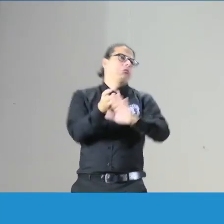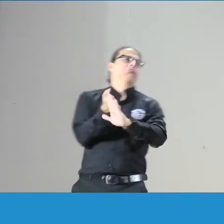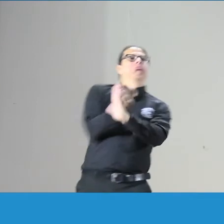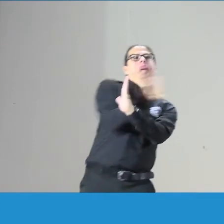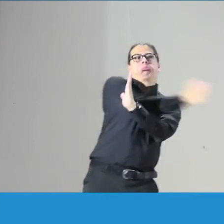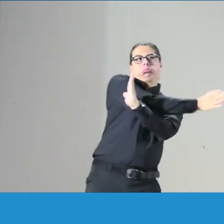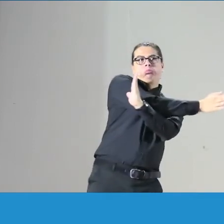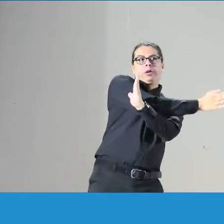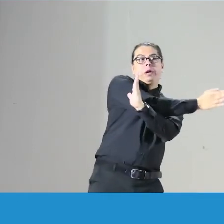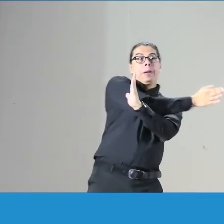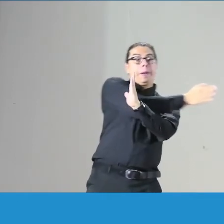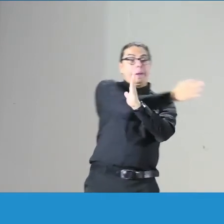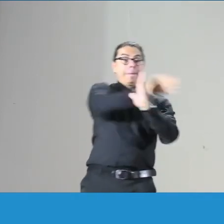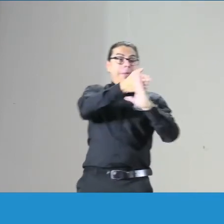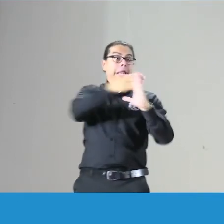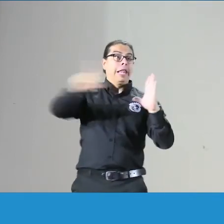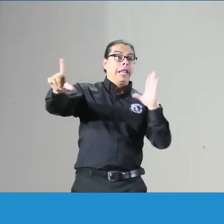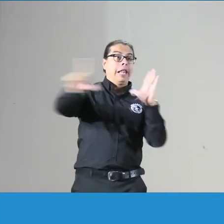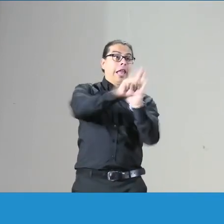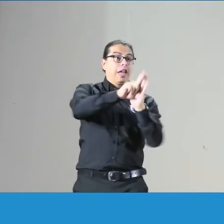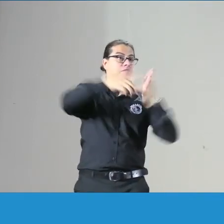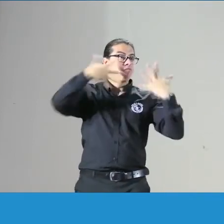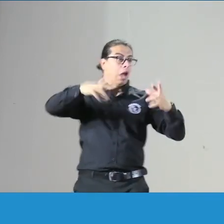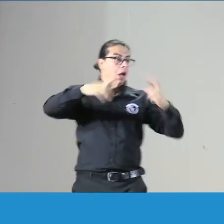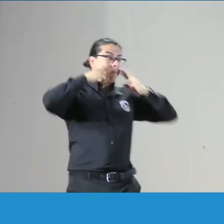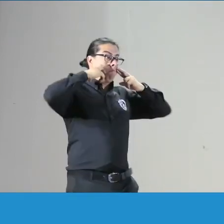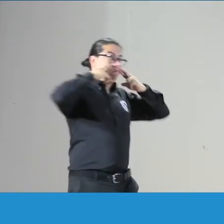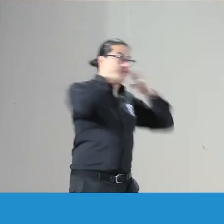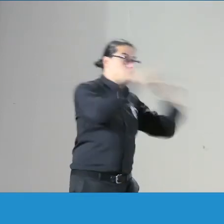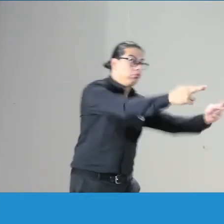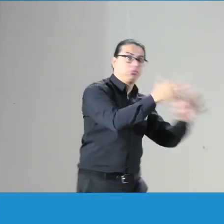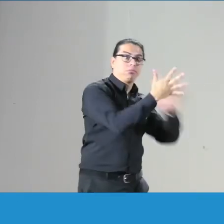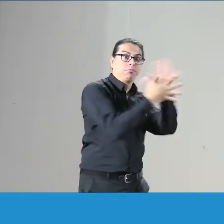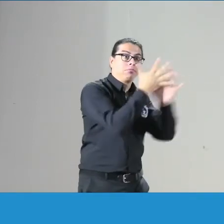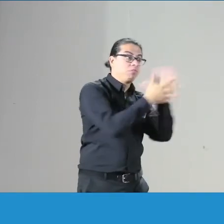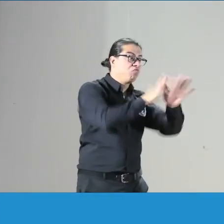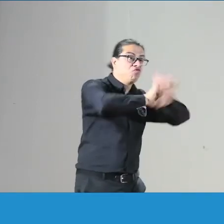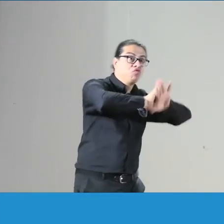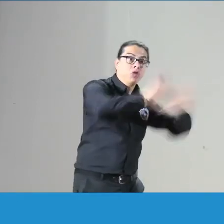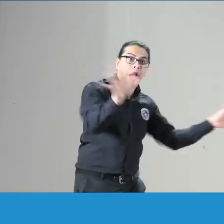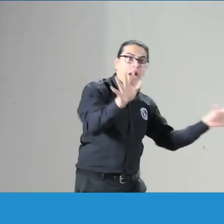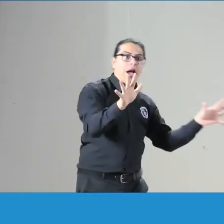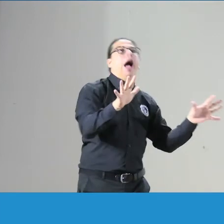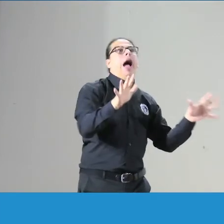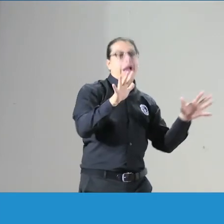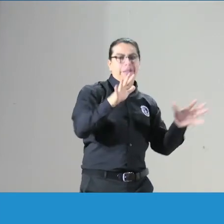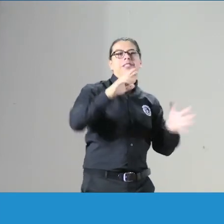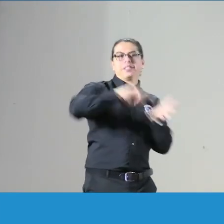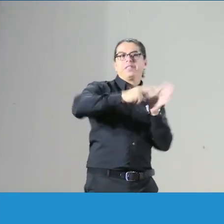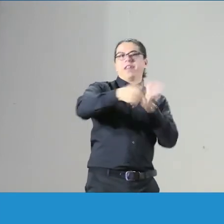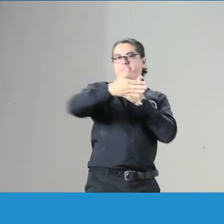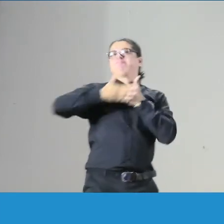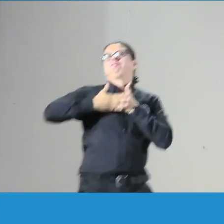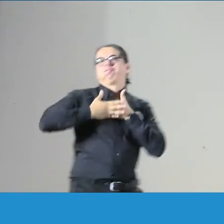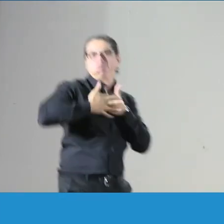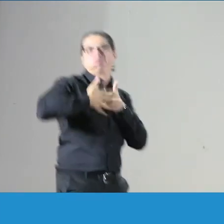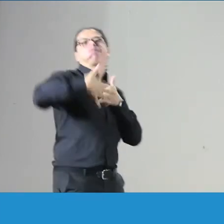había el comportamiento de la persona que estaba formando esa mediación ese reconocimiento a la lengua de ciencias pues